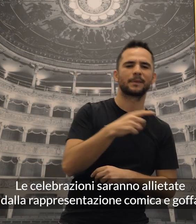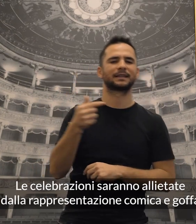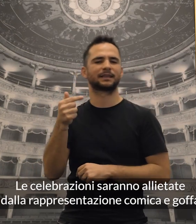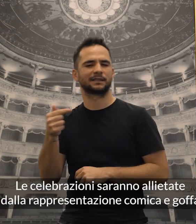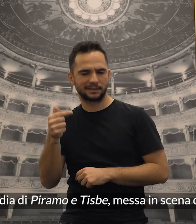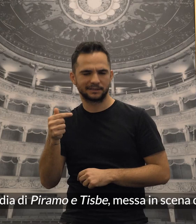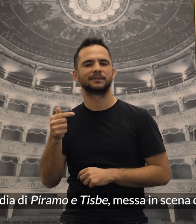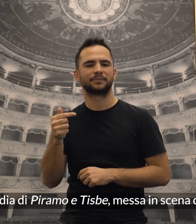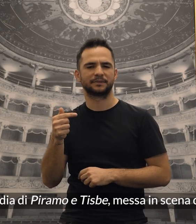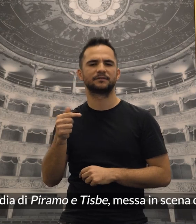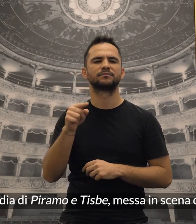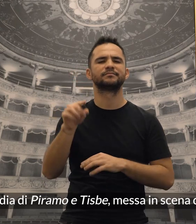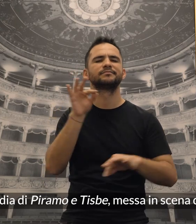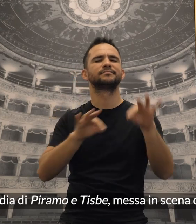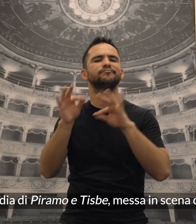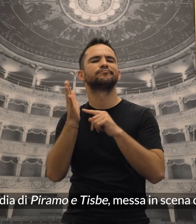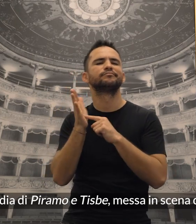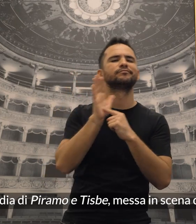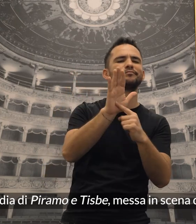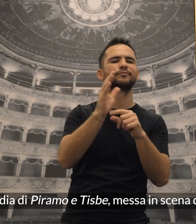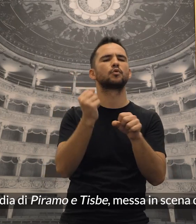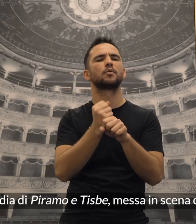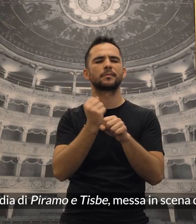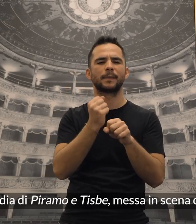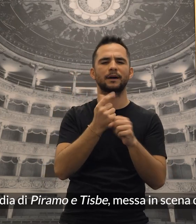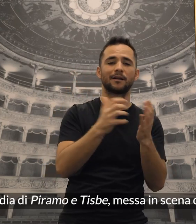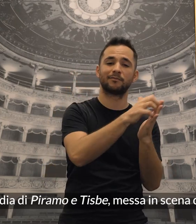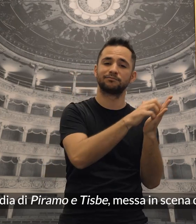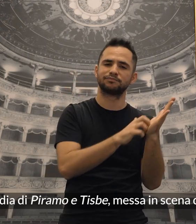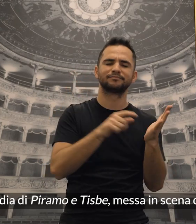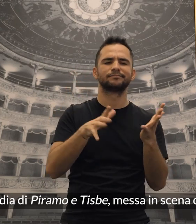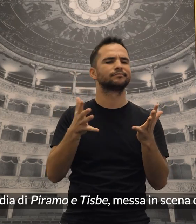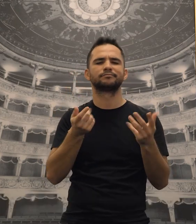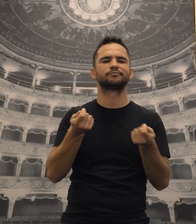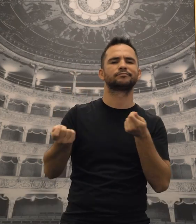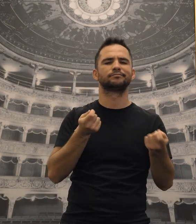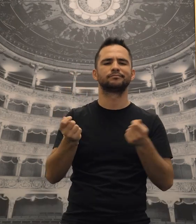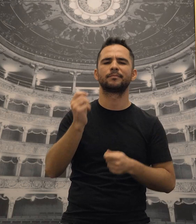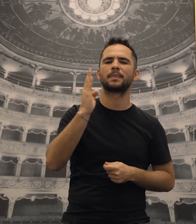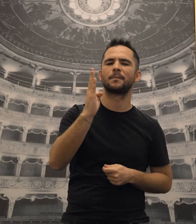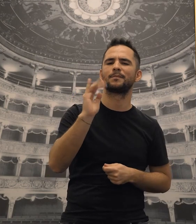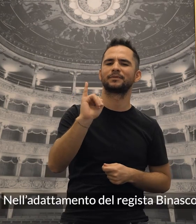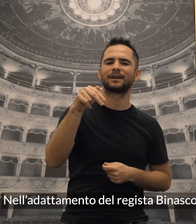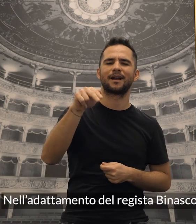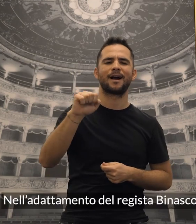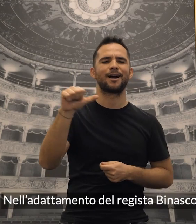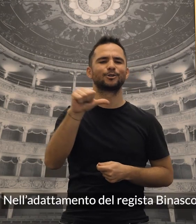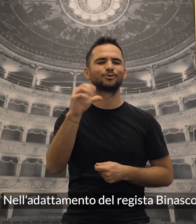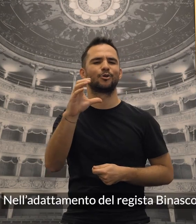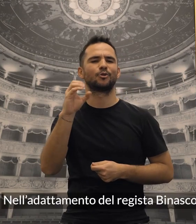e goffa della tragedia di Piramo e Tisbe, messe in scena dagli operai. Nell'adattamento del regista